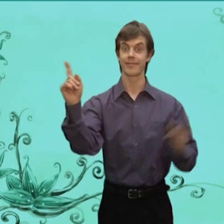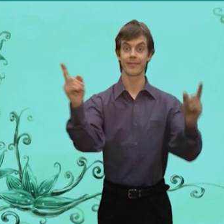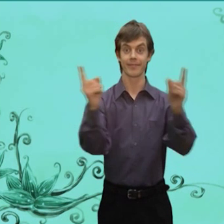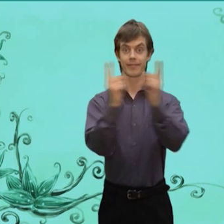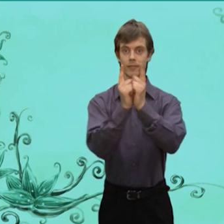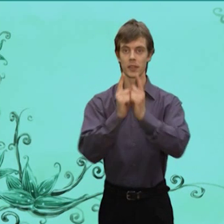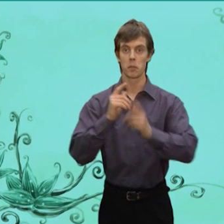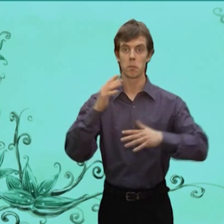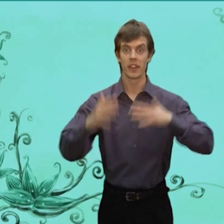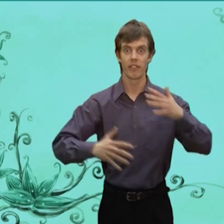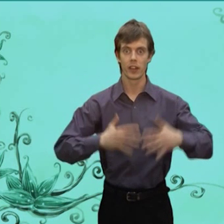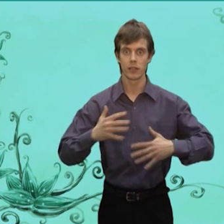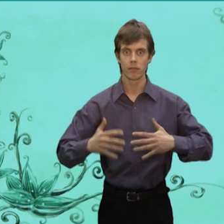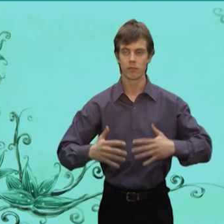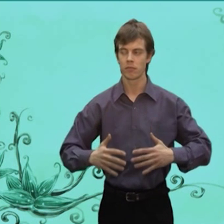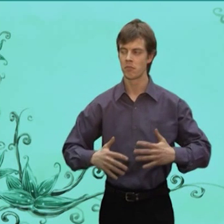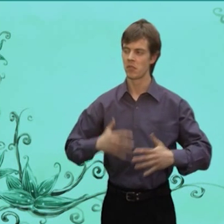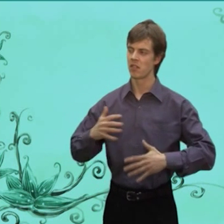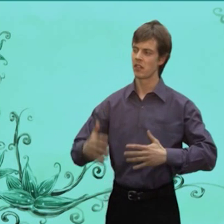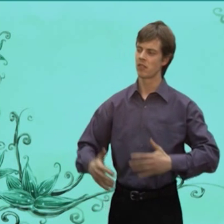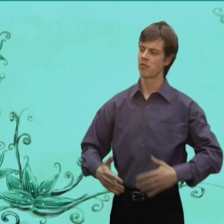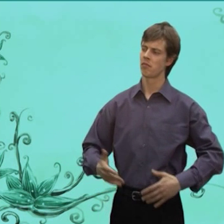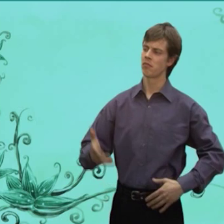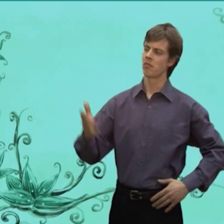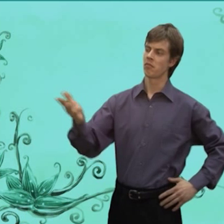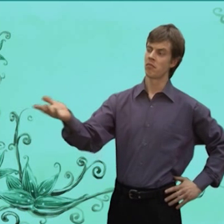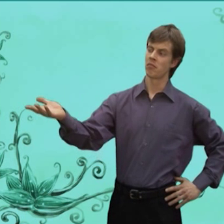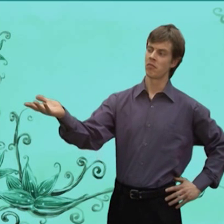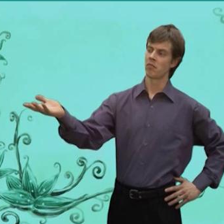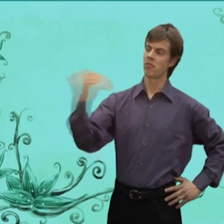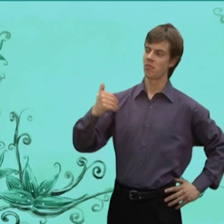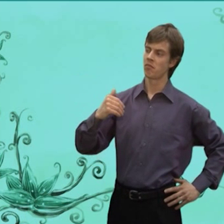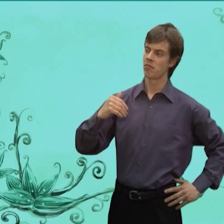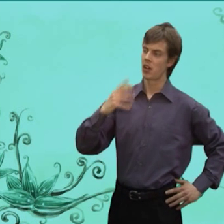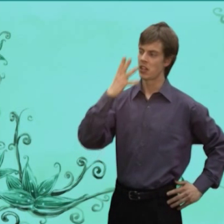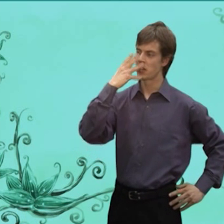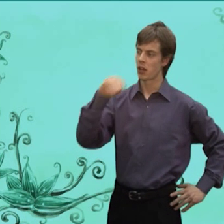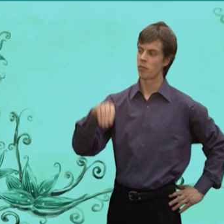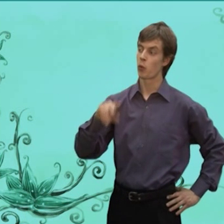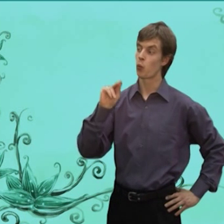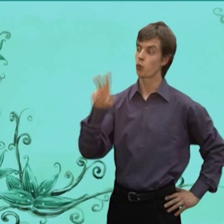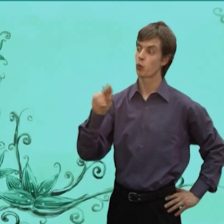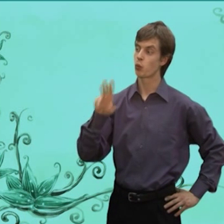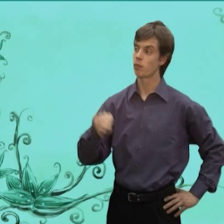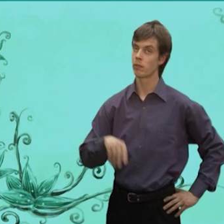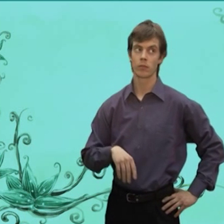А навстречу Ей Медведь Стой Лиса Отдай Утку